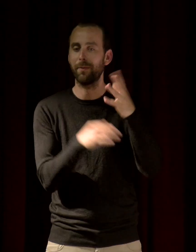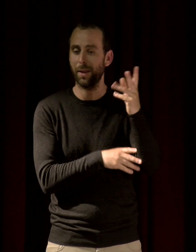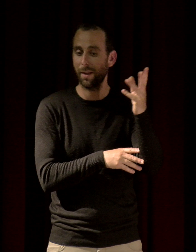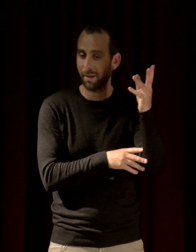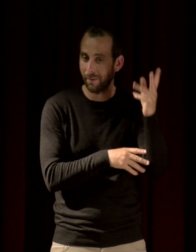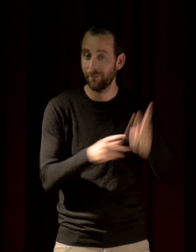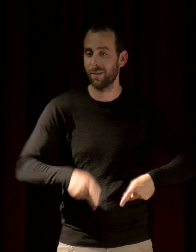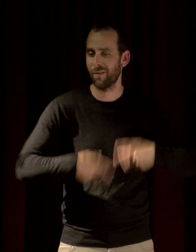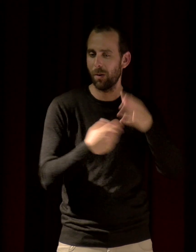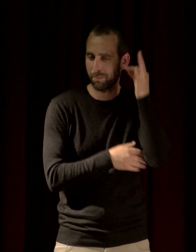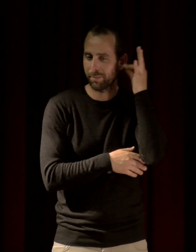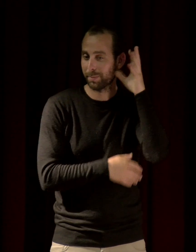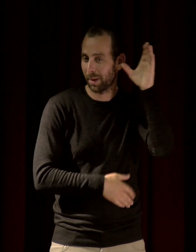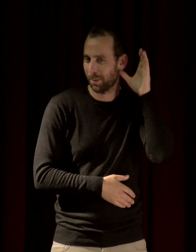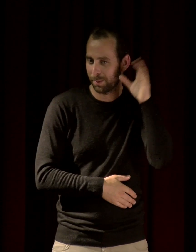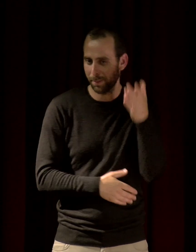Merci.